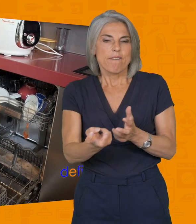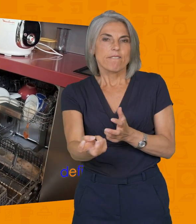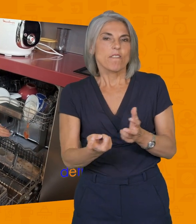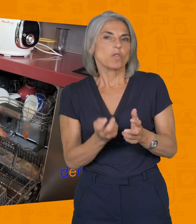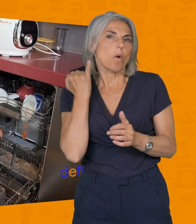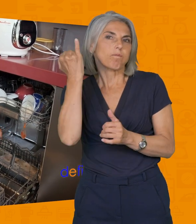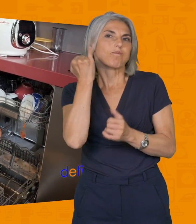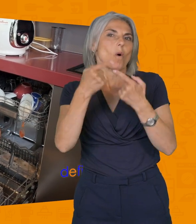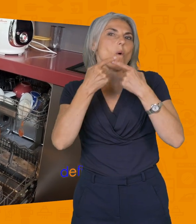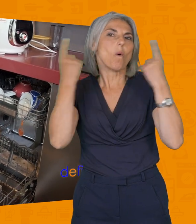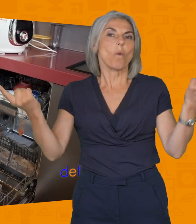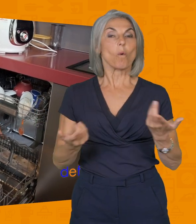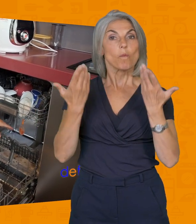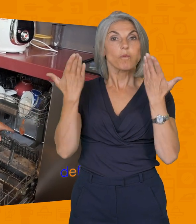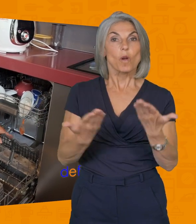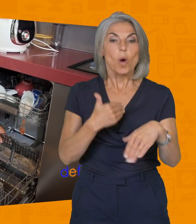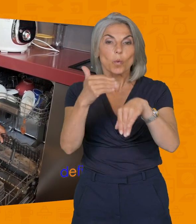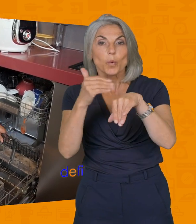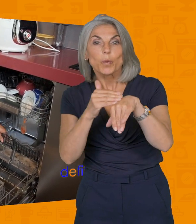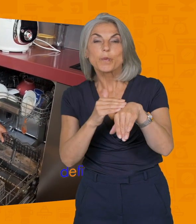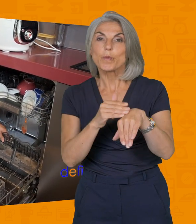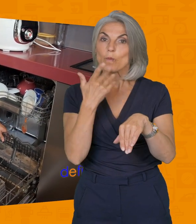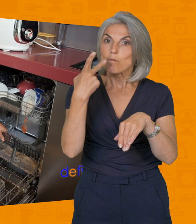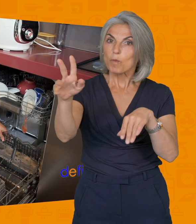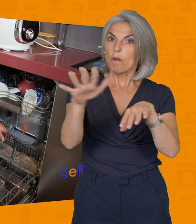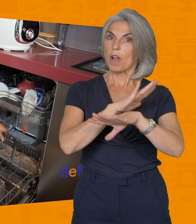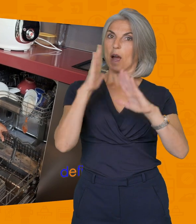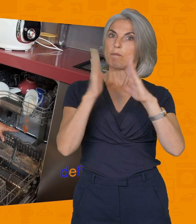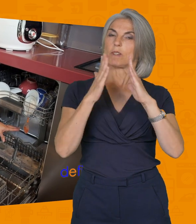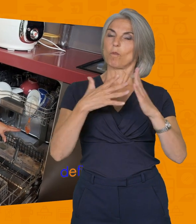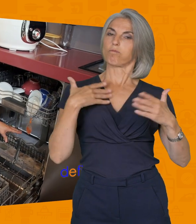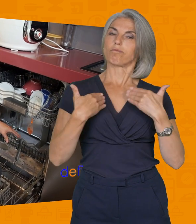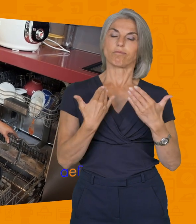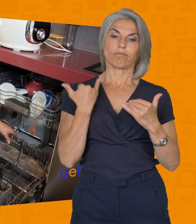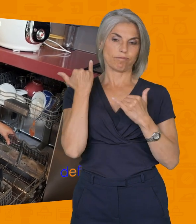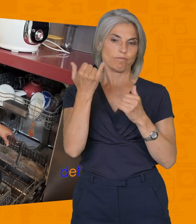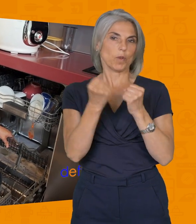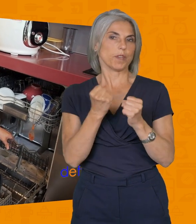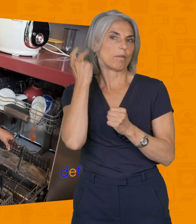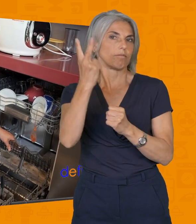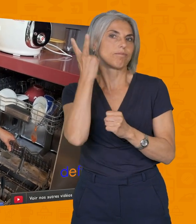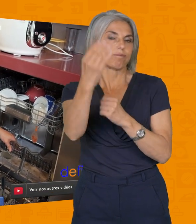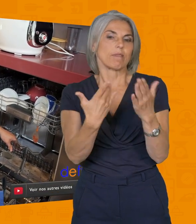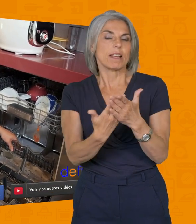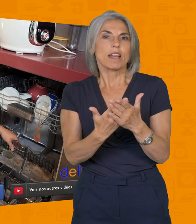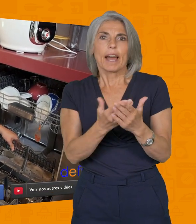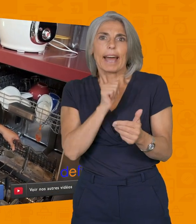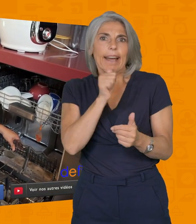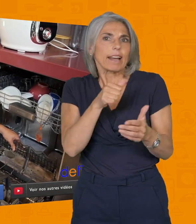longtemps. Voilà, pour tous ces petits trucs et astuces à faire chez vous, c'est sympa, ça prolonge la vie de votre lave-vaisselle et ça vous coûte quasiment rien.